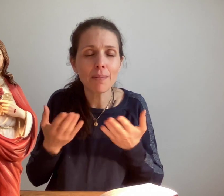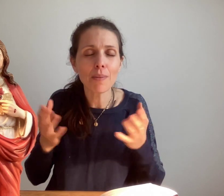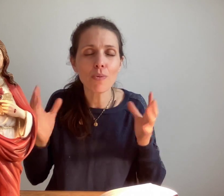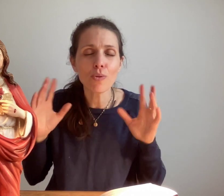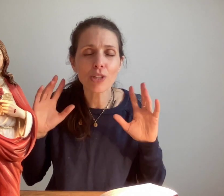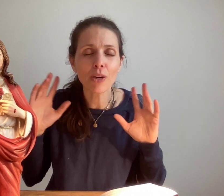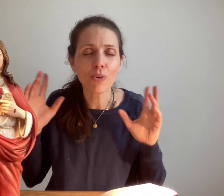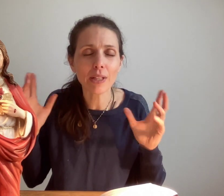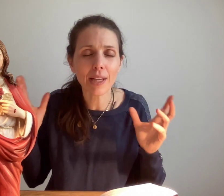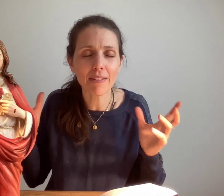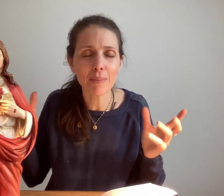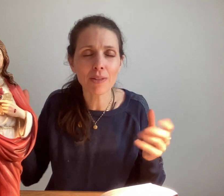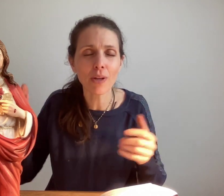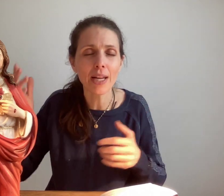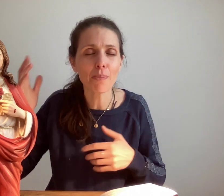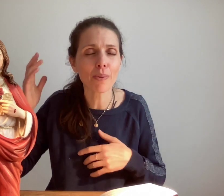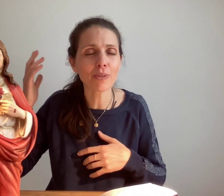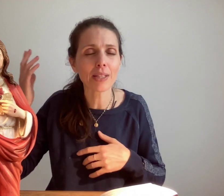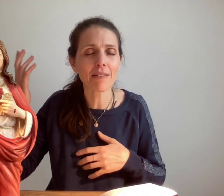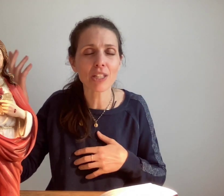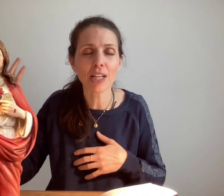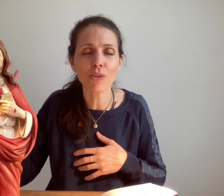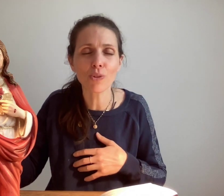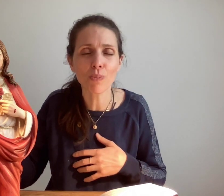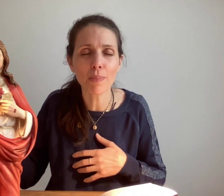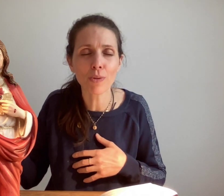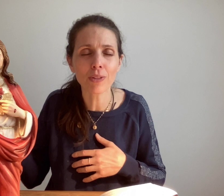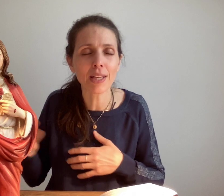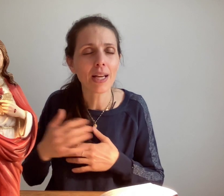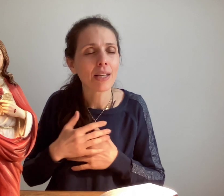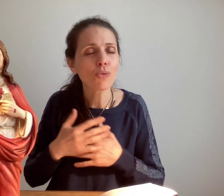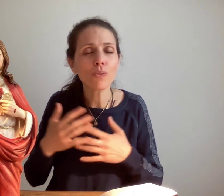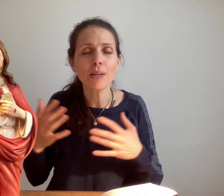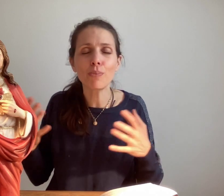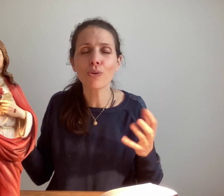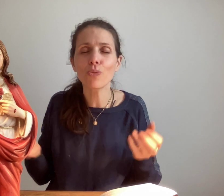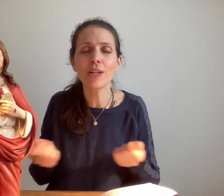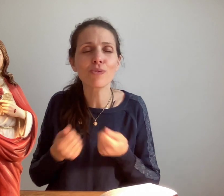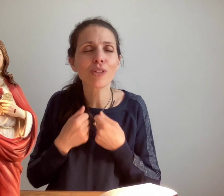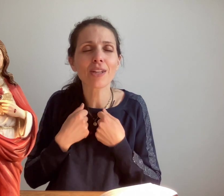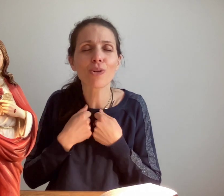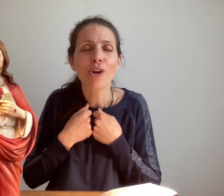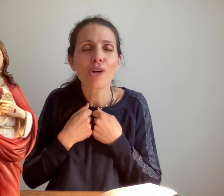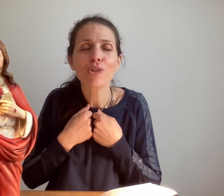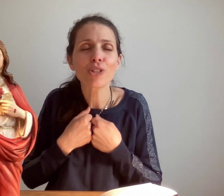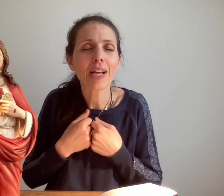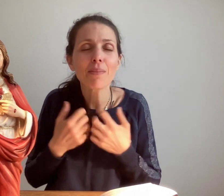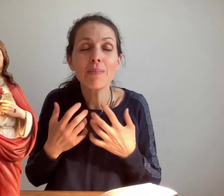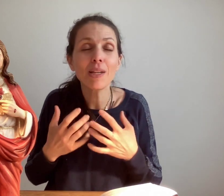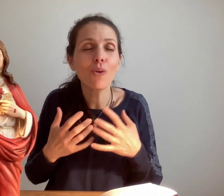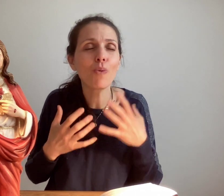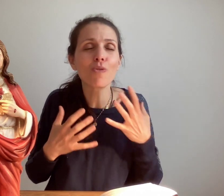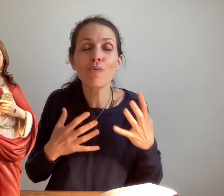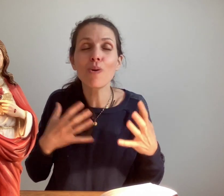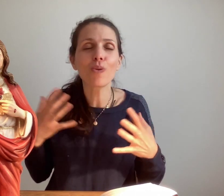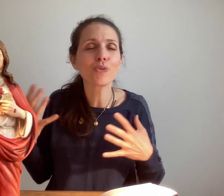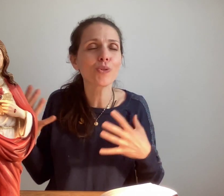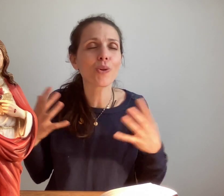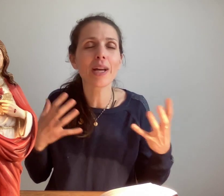ma bouche, écoute à travers mes oreilles, et pense à travers chacune de mes pensées, tout est pour toi, je voudrais que chaque micro-mouvement conscient et